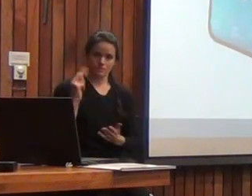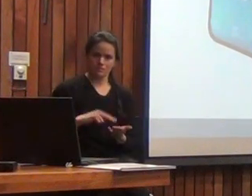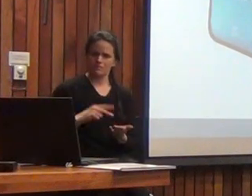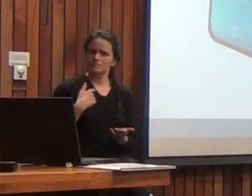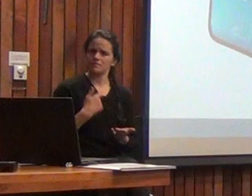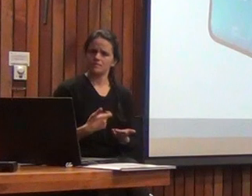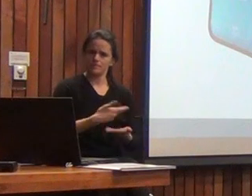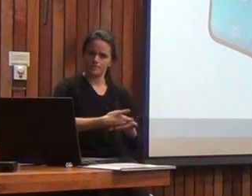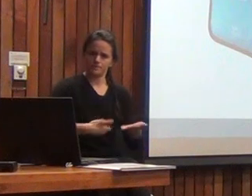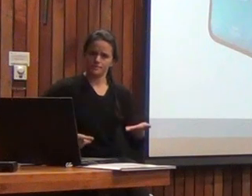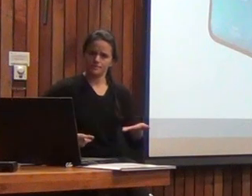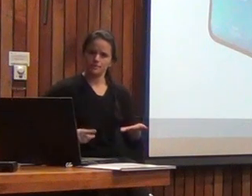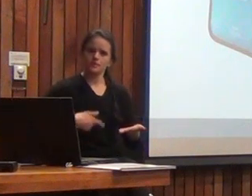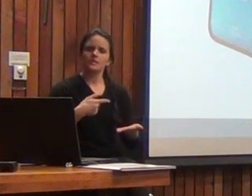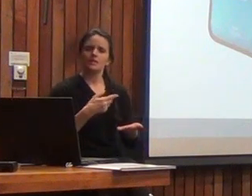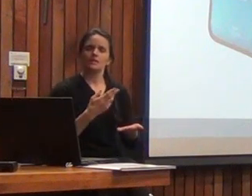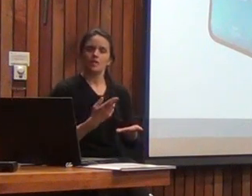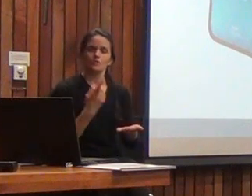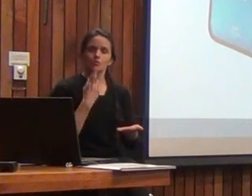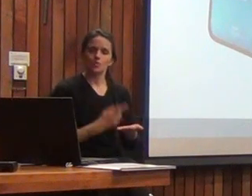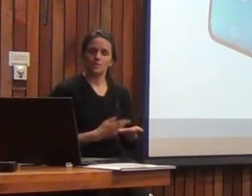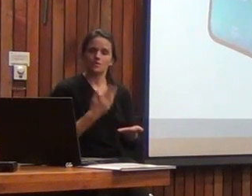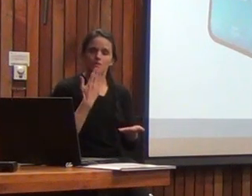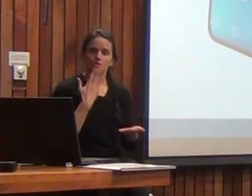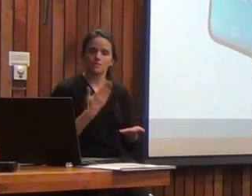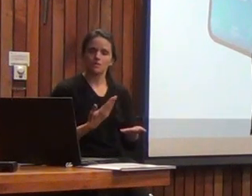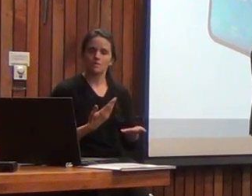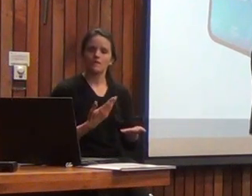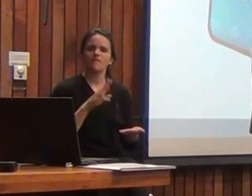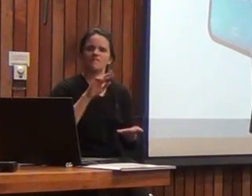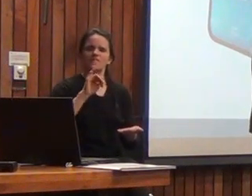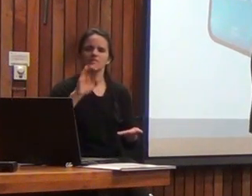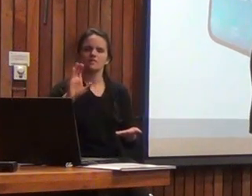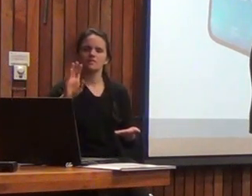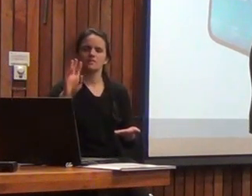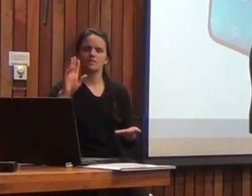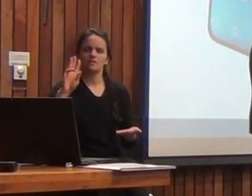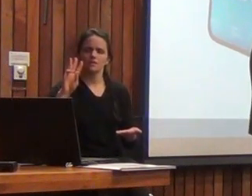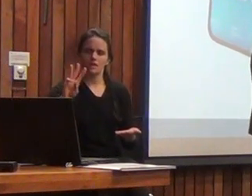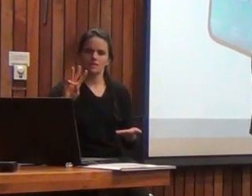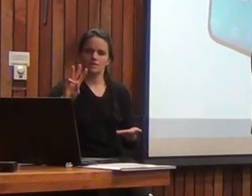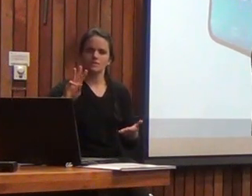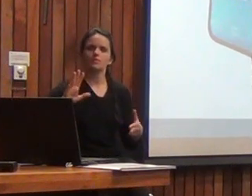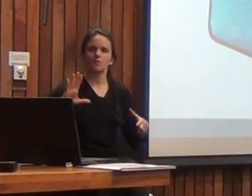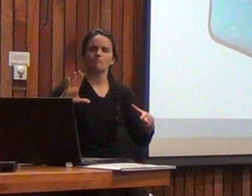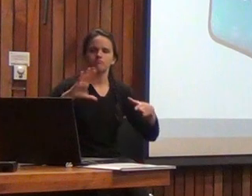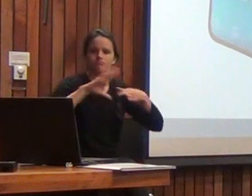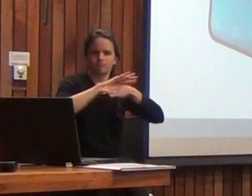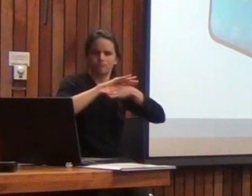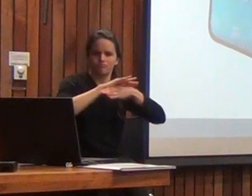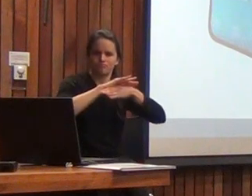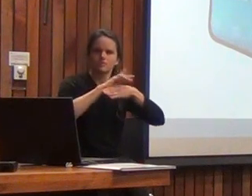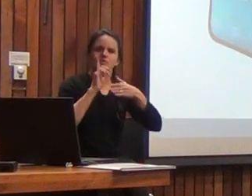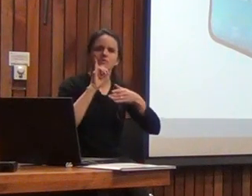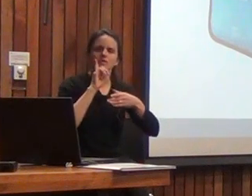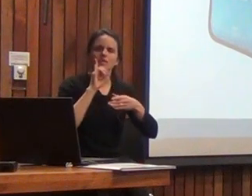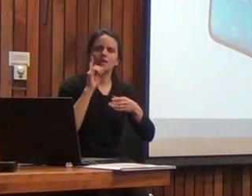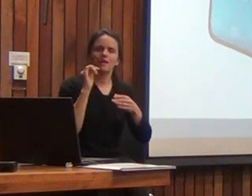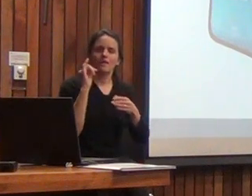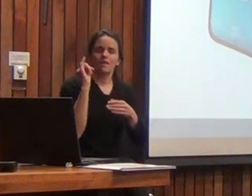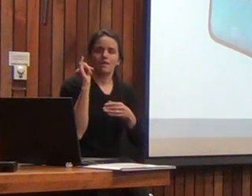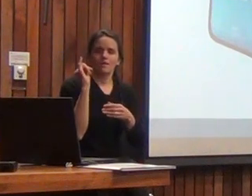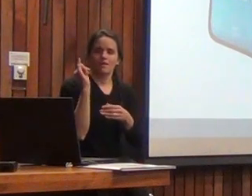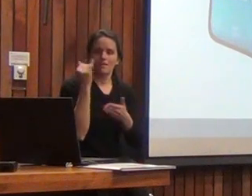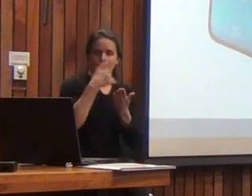han demostrado que los resultados también son coherentes con el BISC3 con el cual tiene una correlación en el indicador general